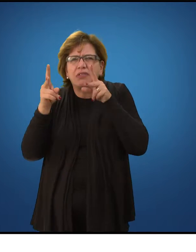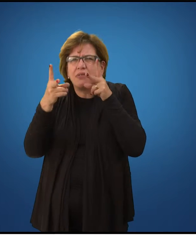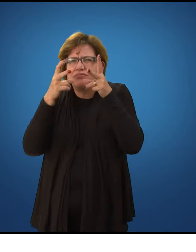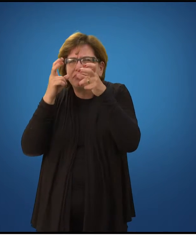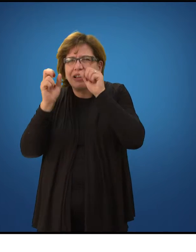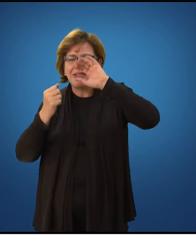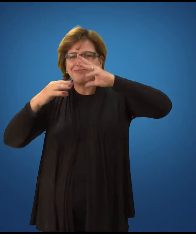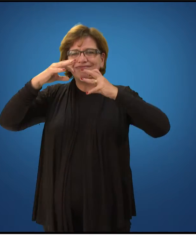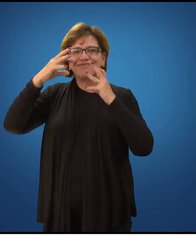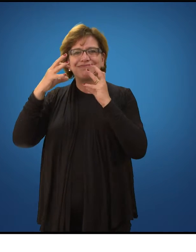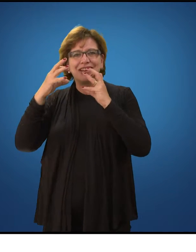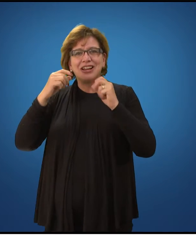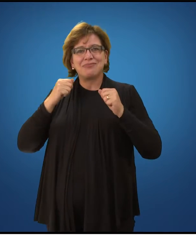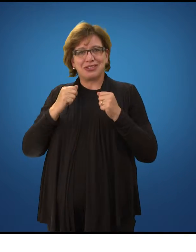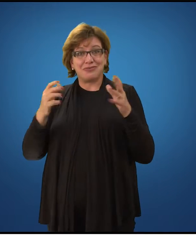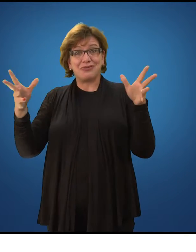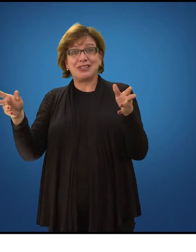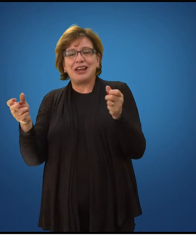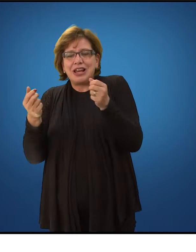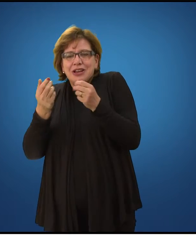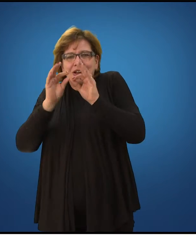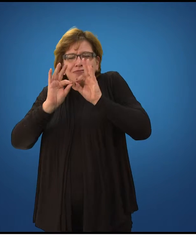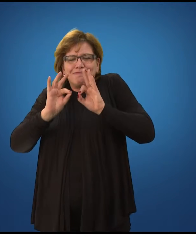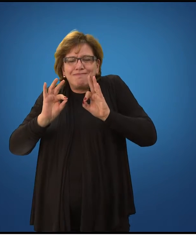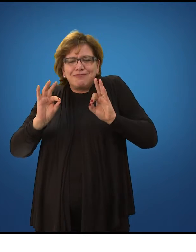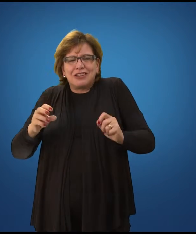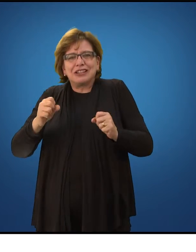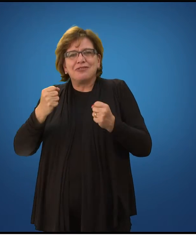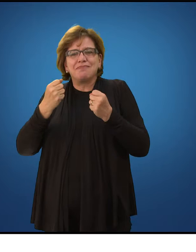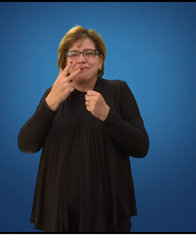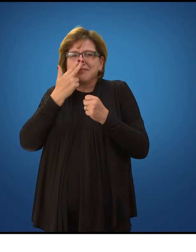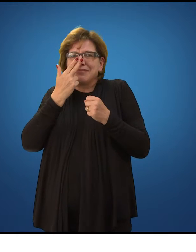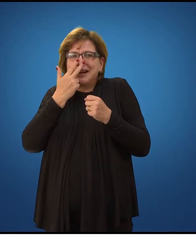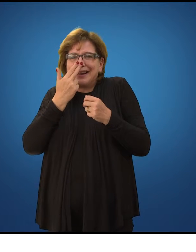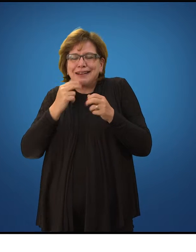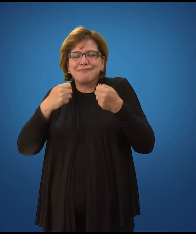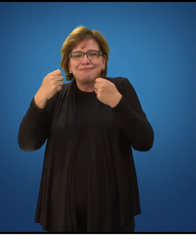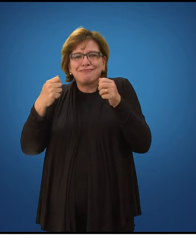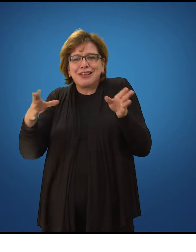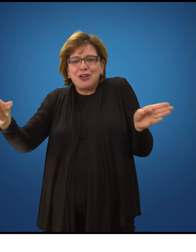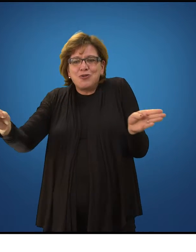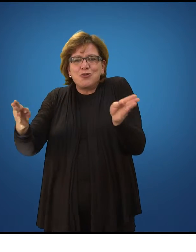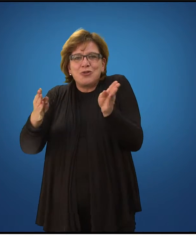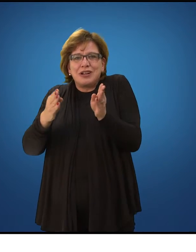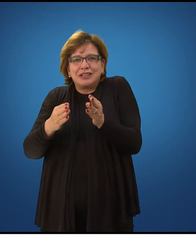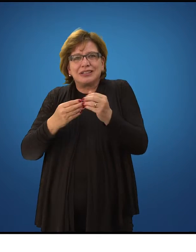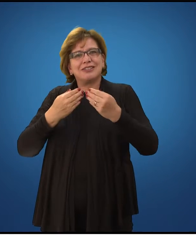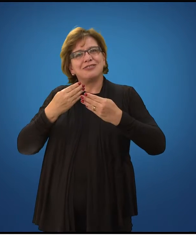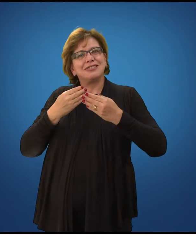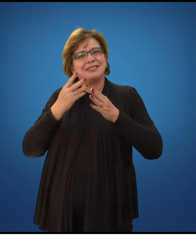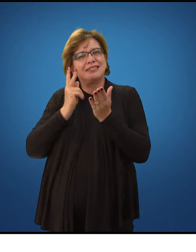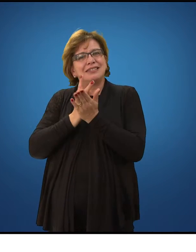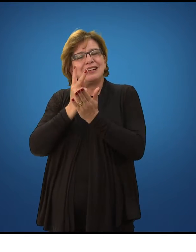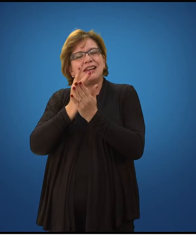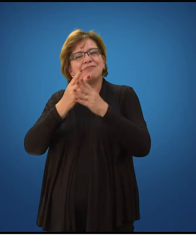diminuir esse impacto, você tem que se fazer presente. Como se fazer presente, né? Nos meios que as plataformas